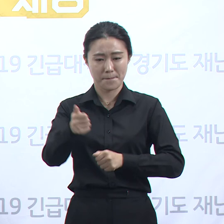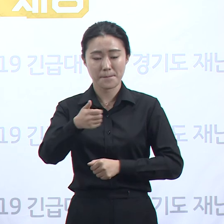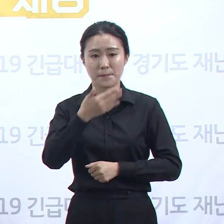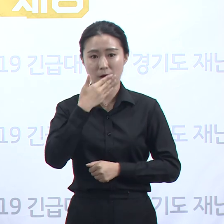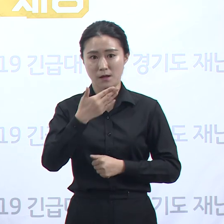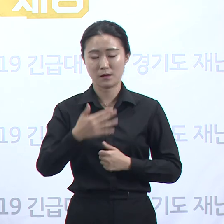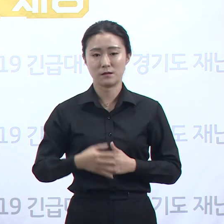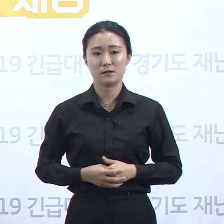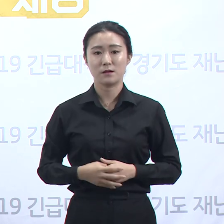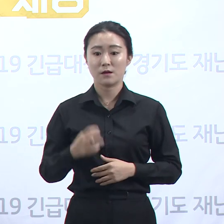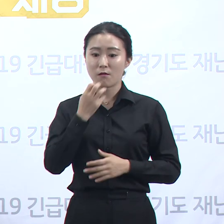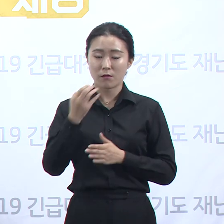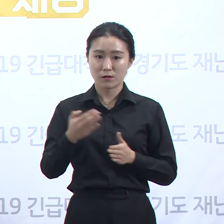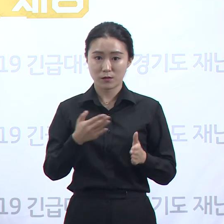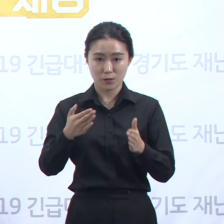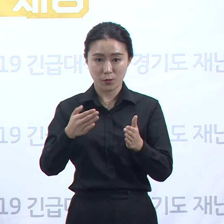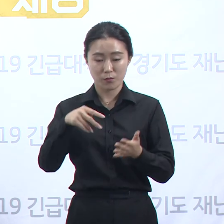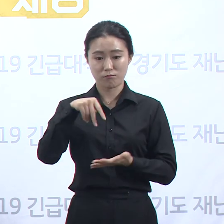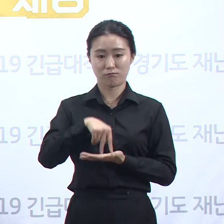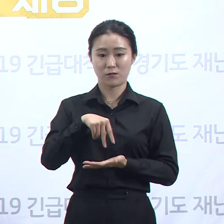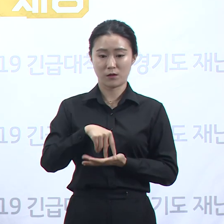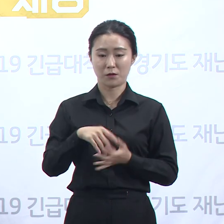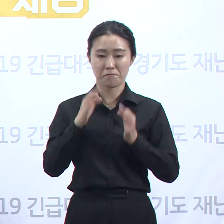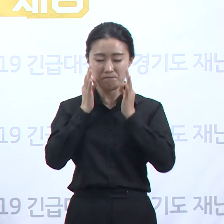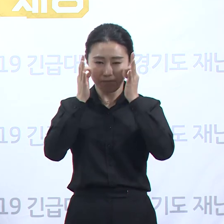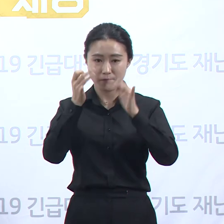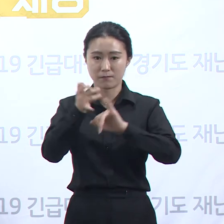촘촘한 방역에 더욱 최선을 다하겠습니다. 감사합니다. 감사합니다. 감사합니다.